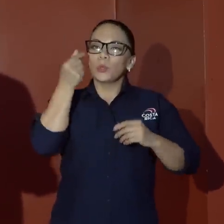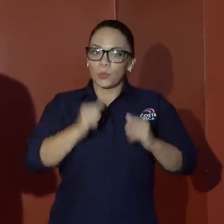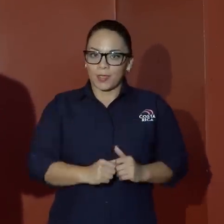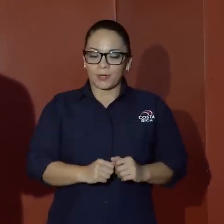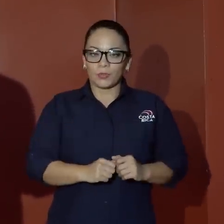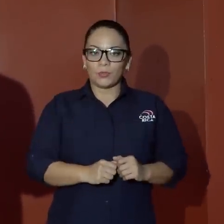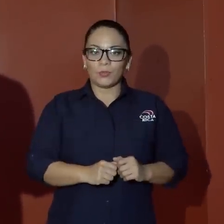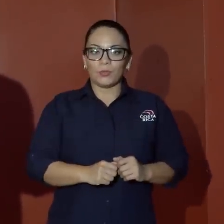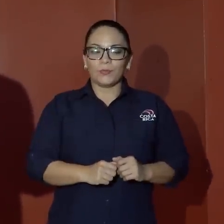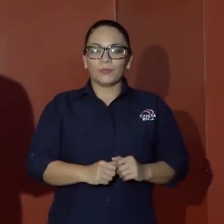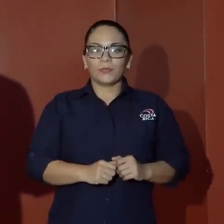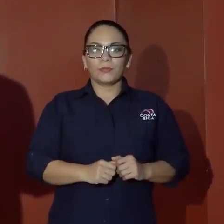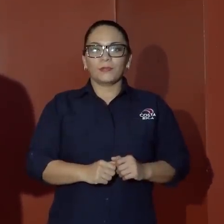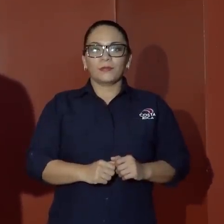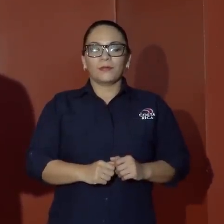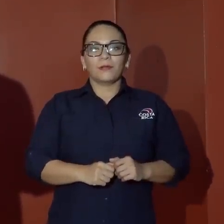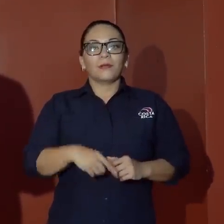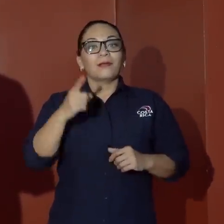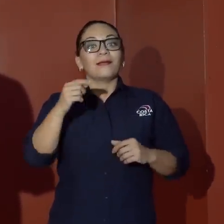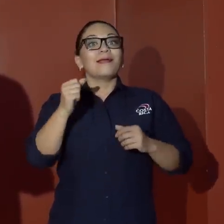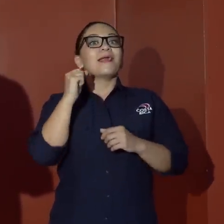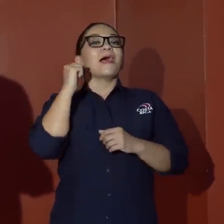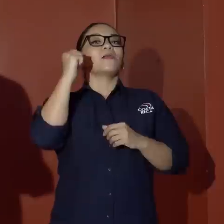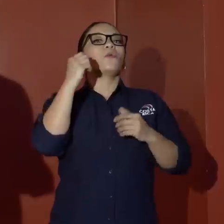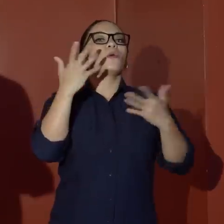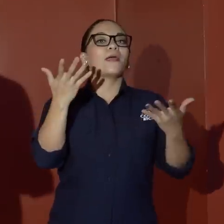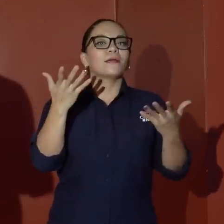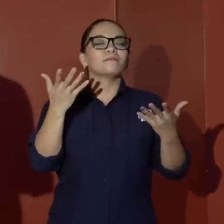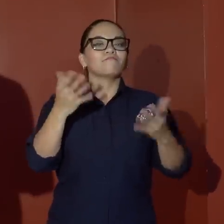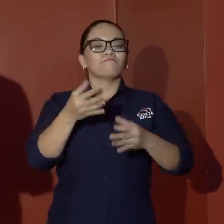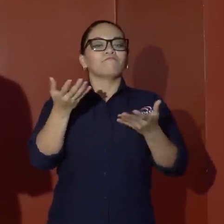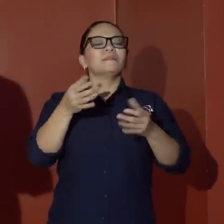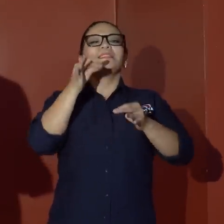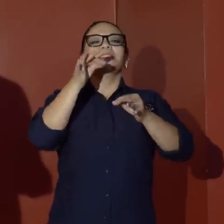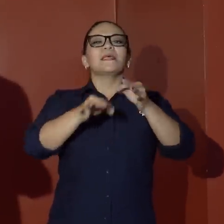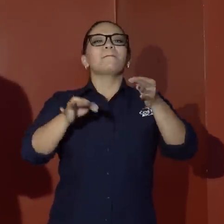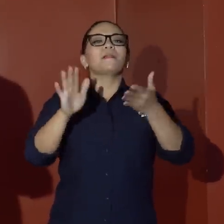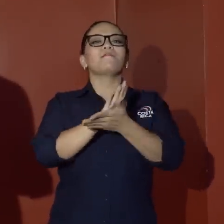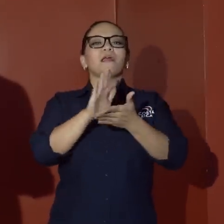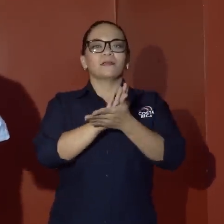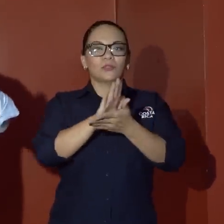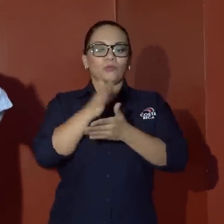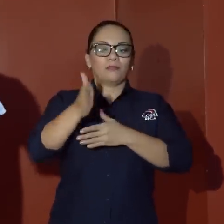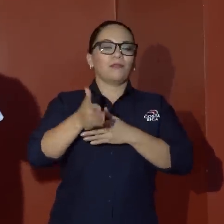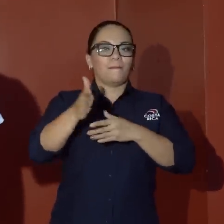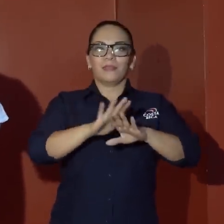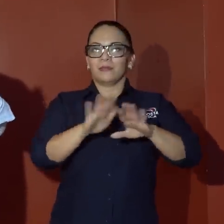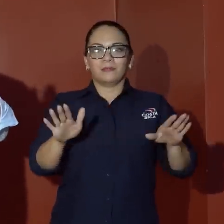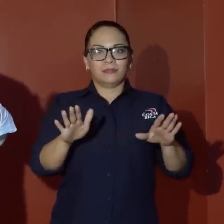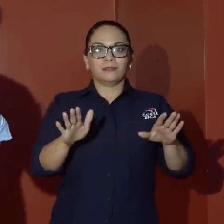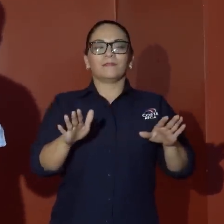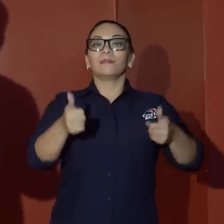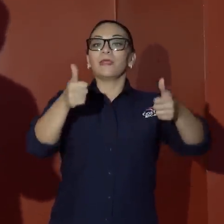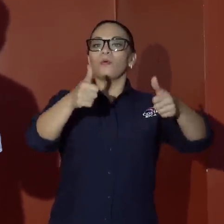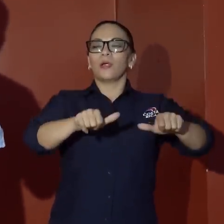se ganó el campeonato latinoamericano de simplificación de trámites de acuerdo